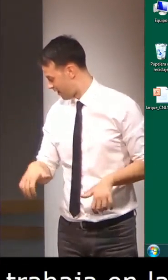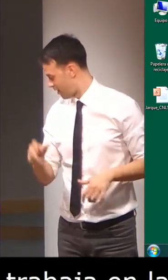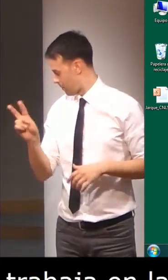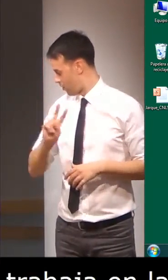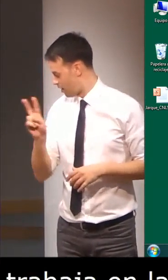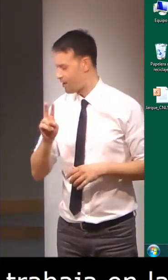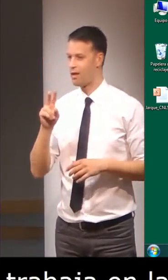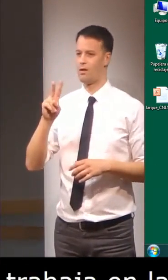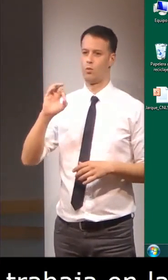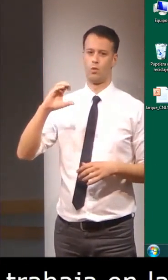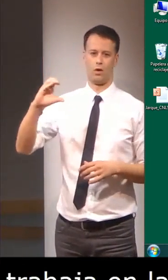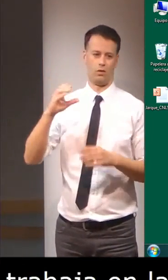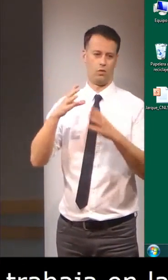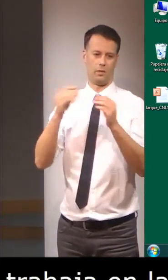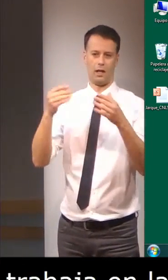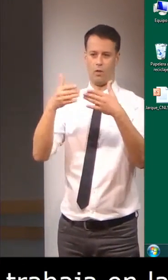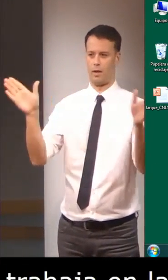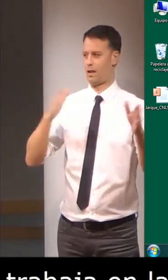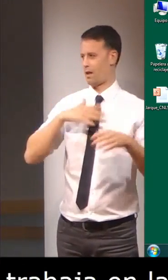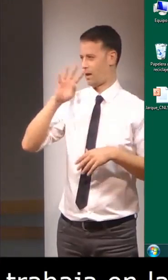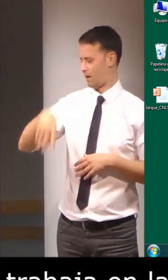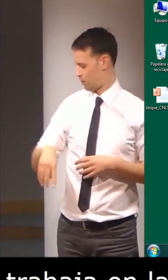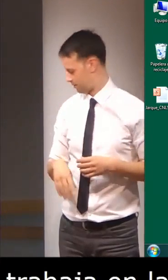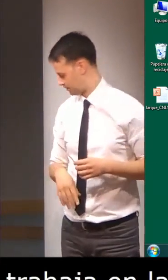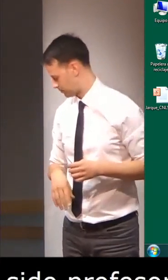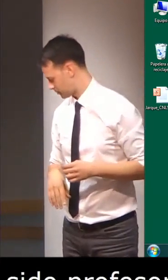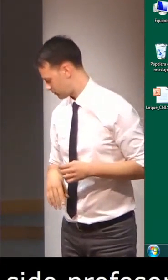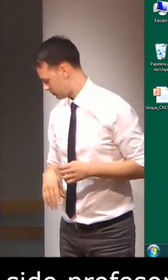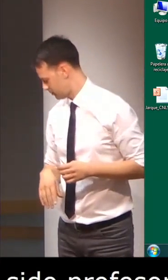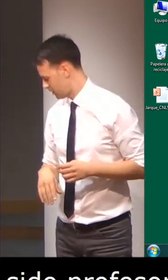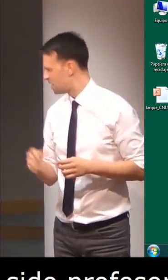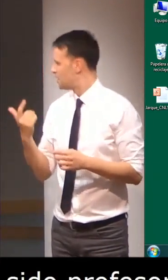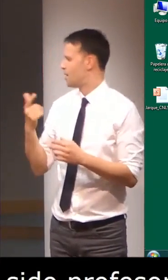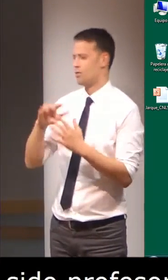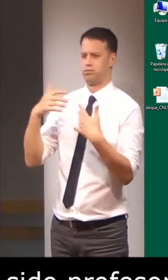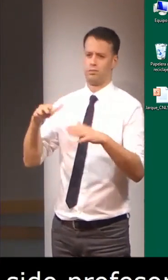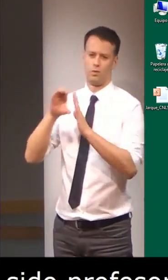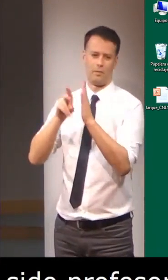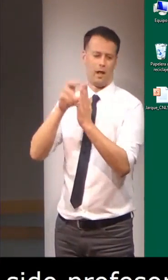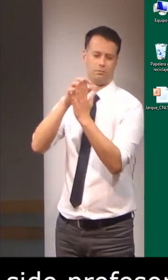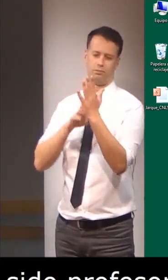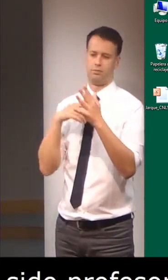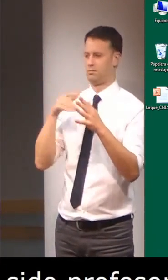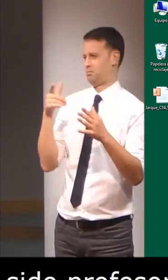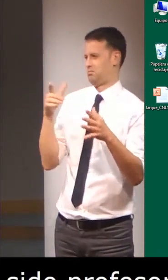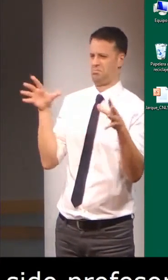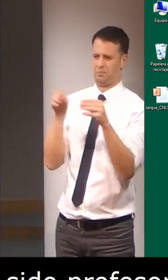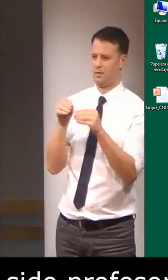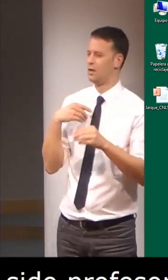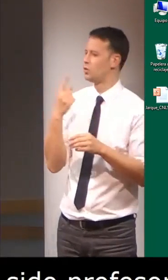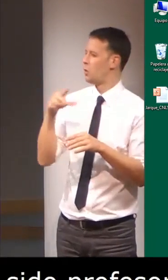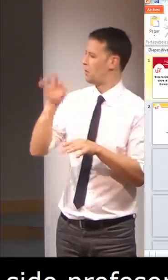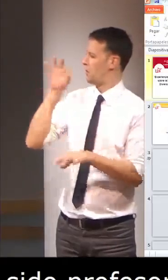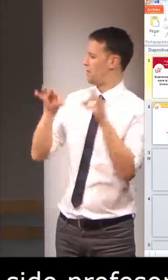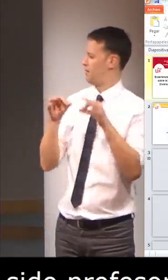Huelva, perdón, Sevilla, Cádiz, tiene un currículum bastante extenso también en la Universidad Huerta de